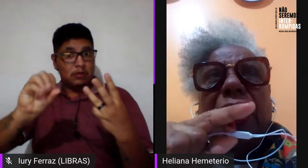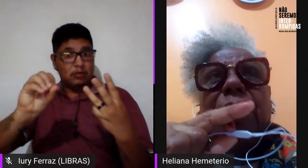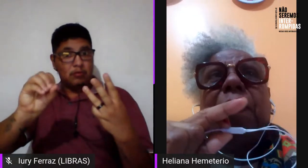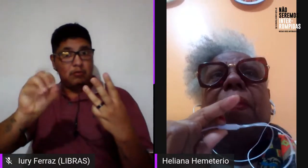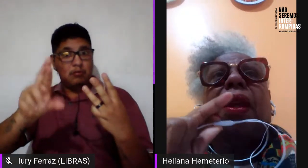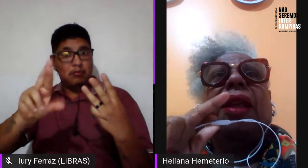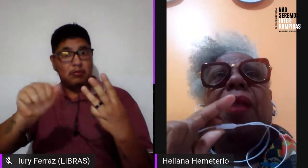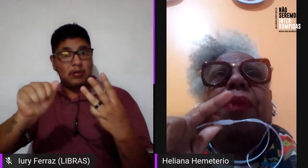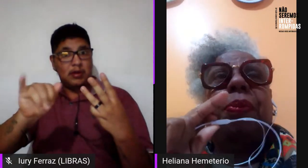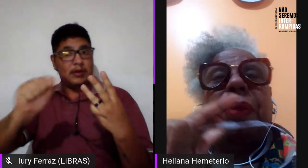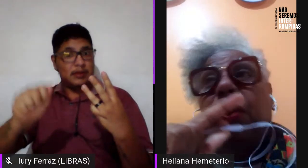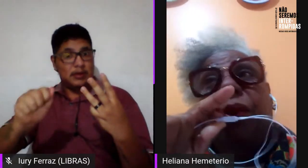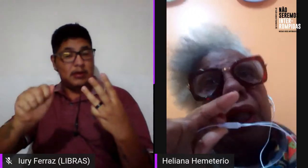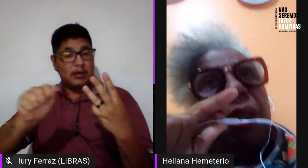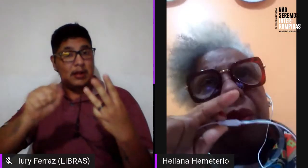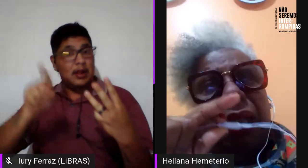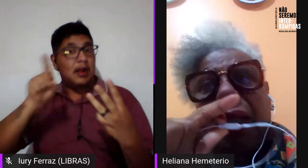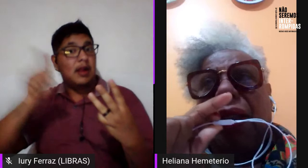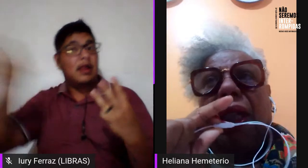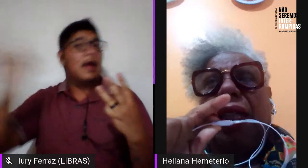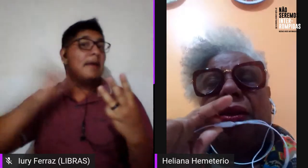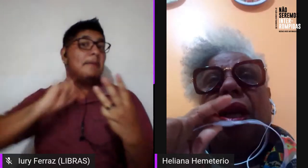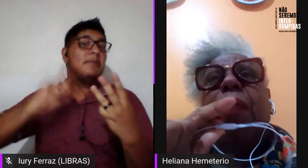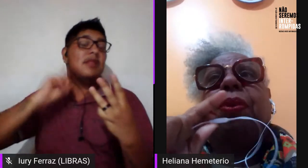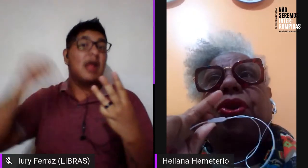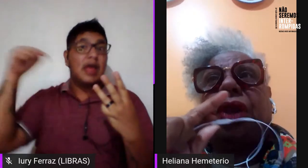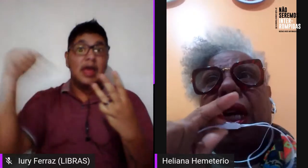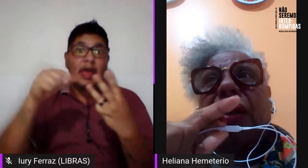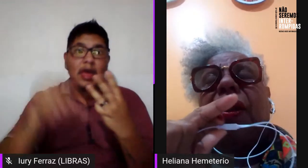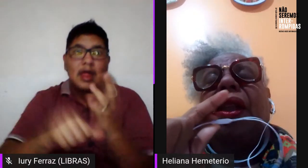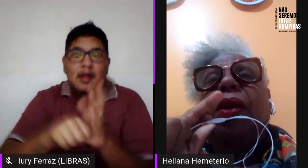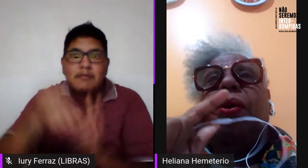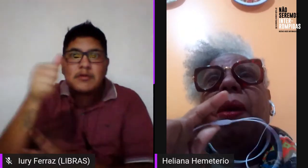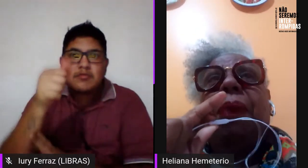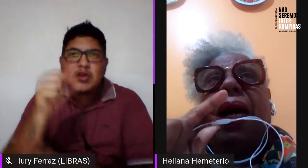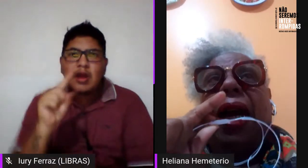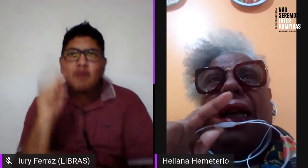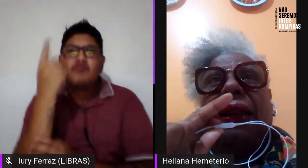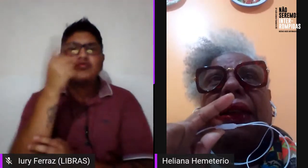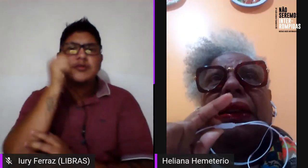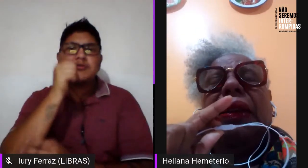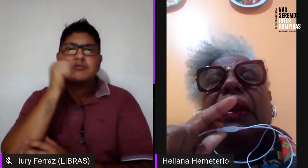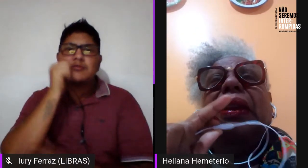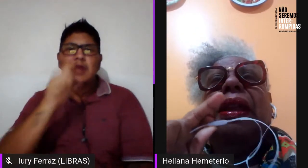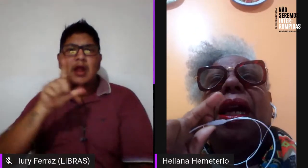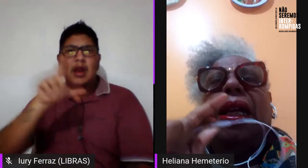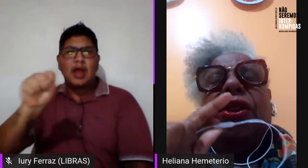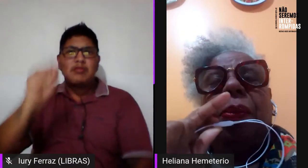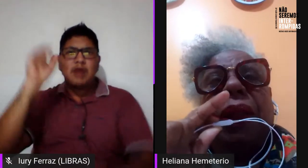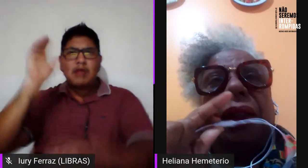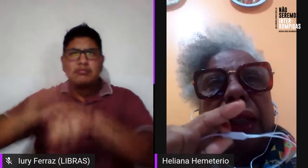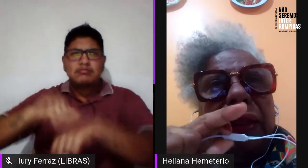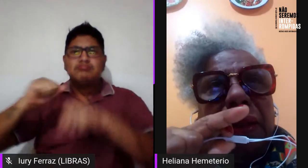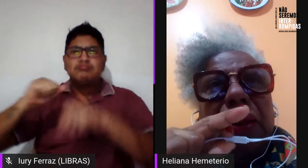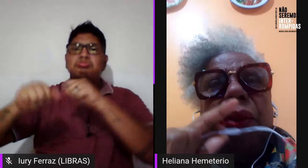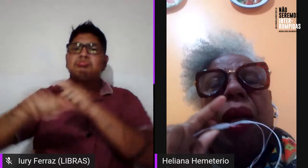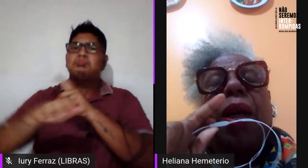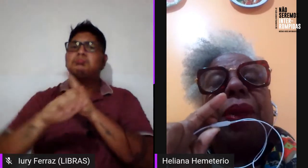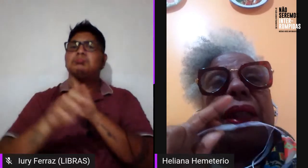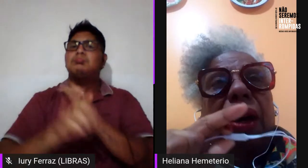mulher, foi a primeira e única mulher lésbica a puxar uma parada LGBT